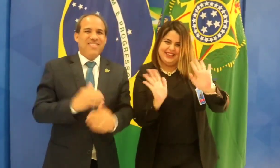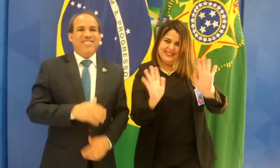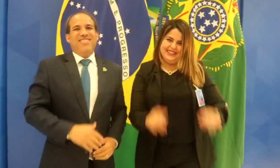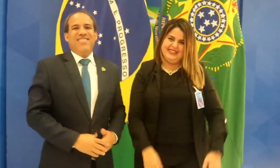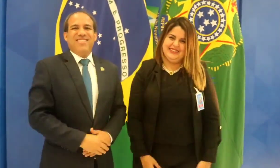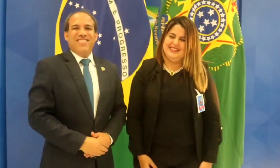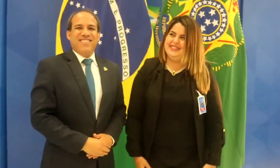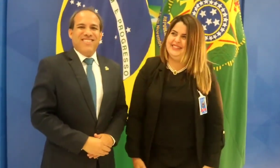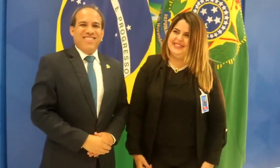Tchau